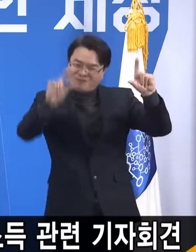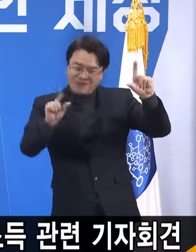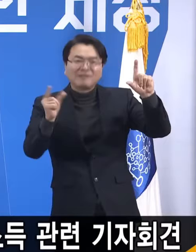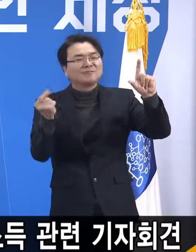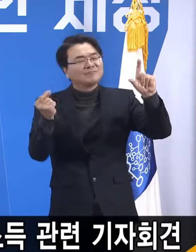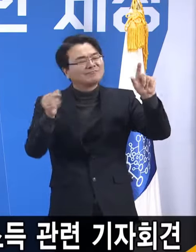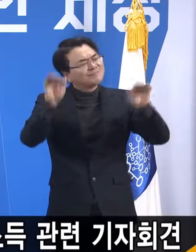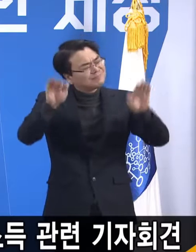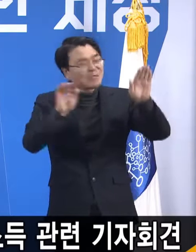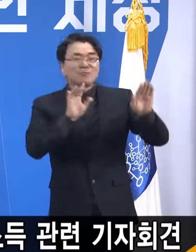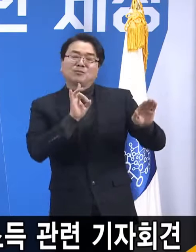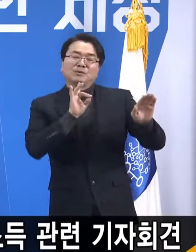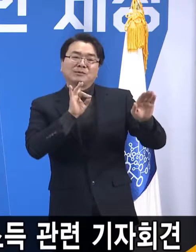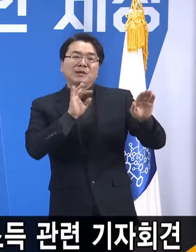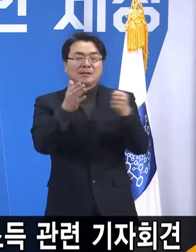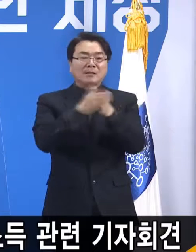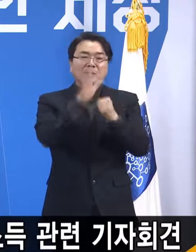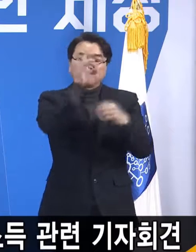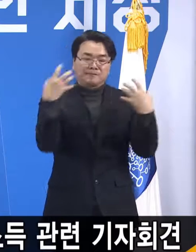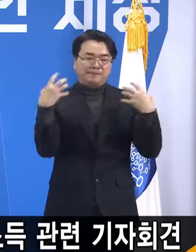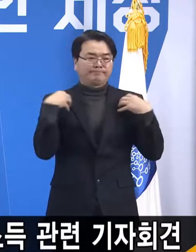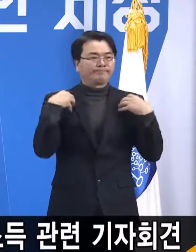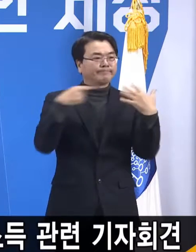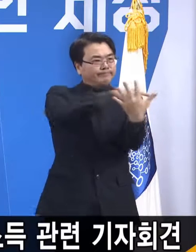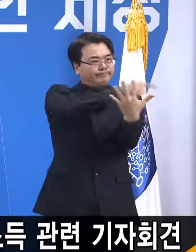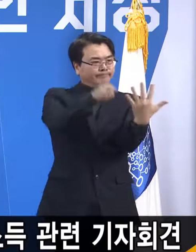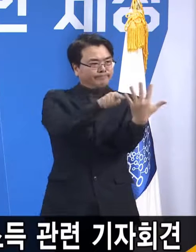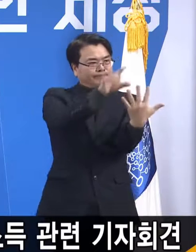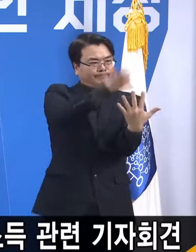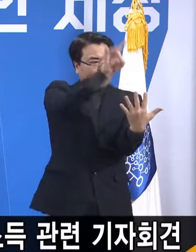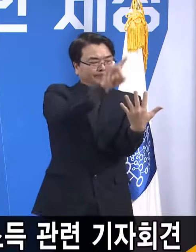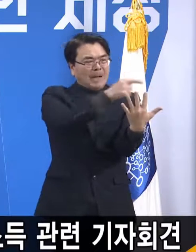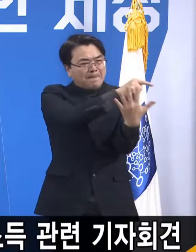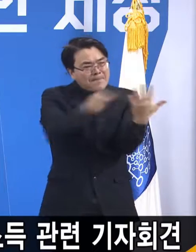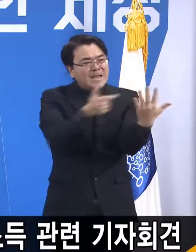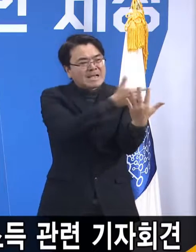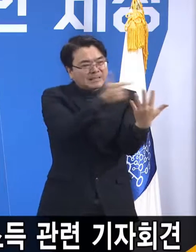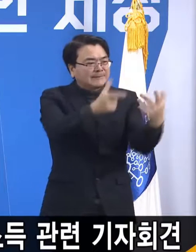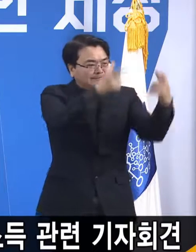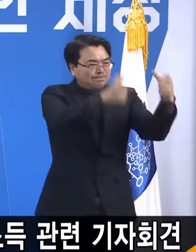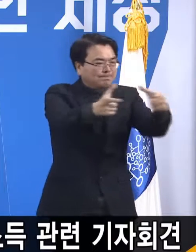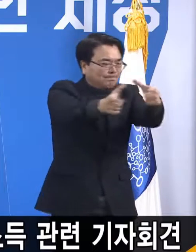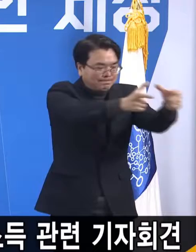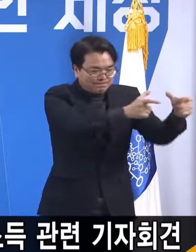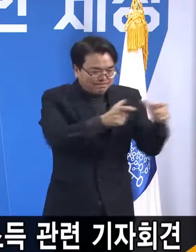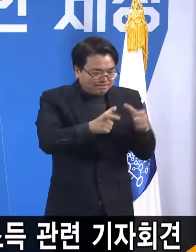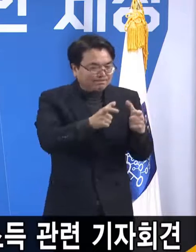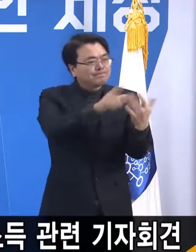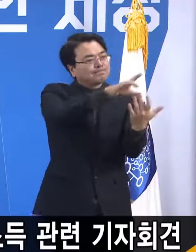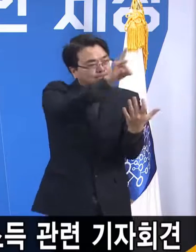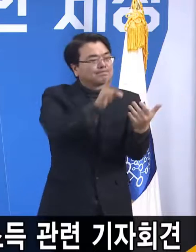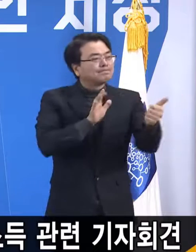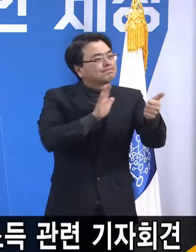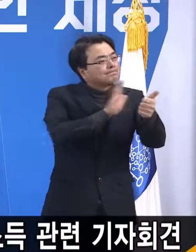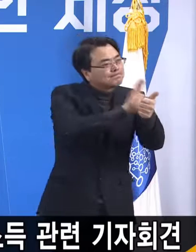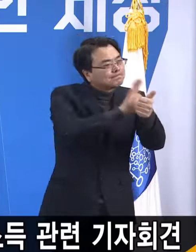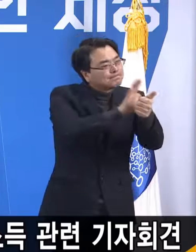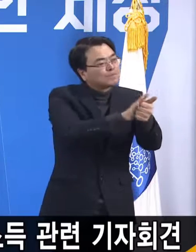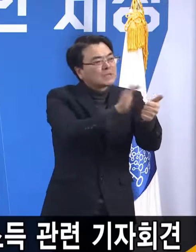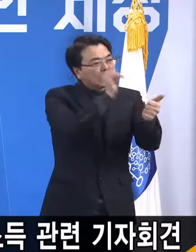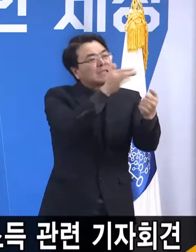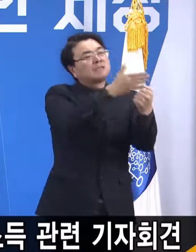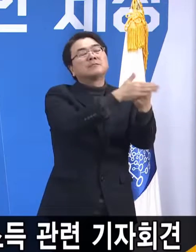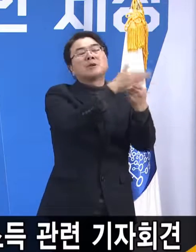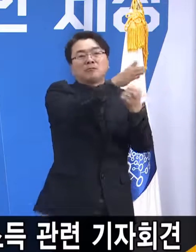말씀드린 것처럼 정부에서 선별해서 피해 큰 영역에 대해서 특별히 선별지원을 하고 계시니까